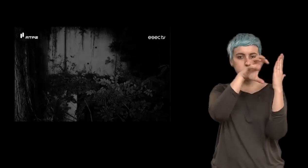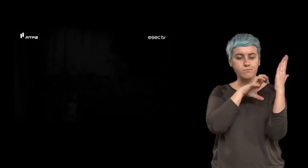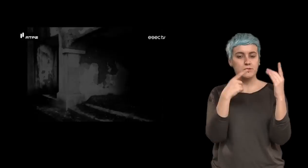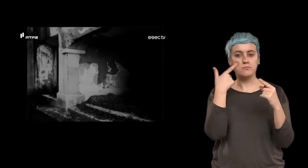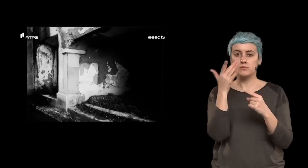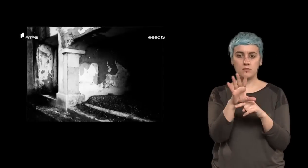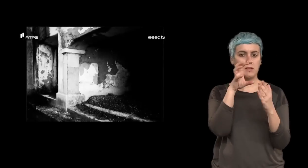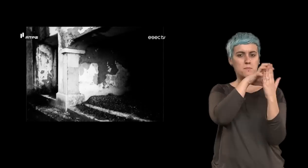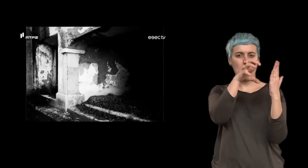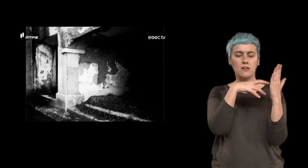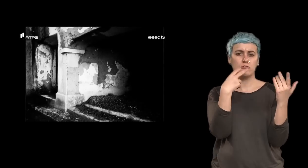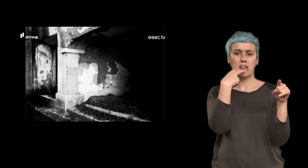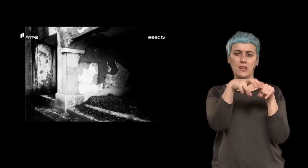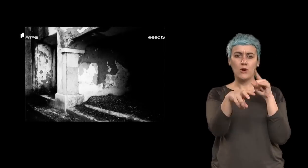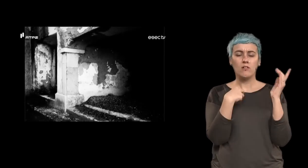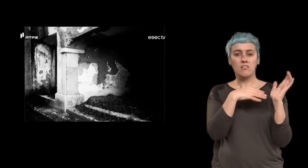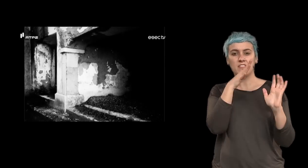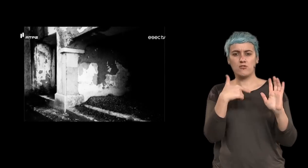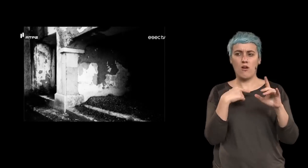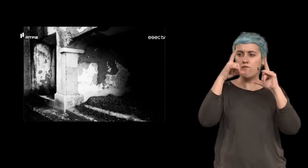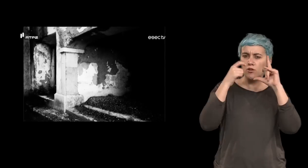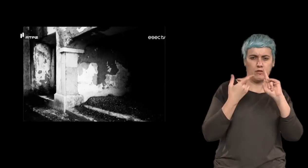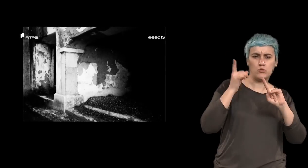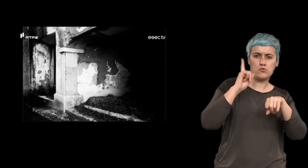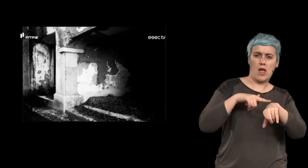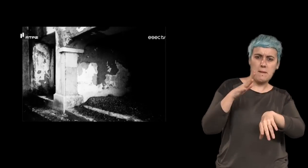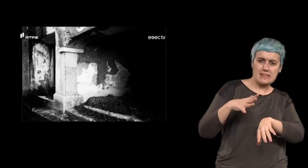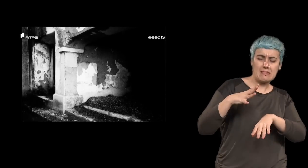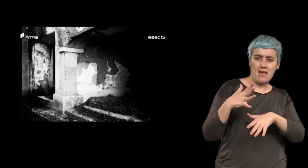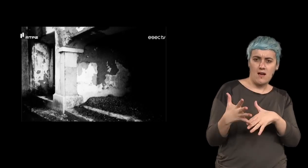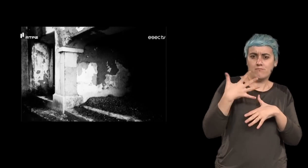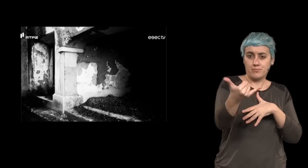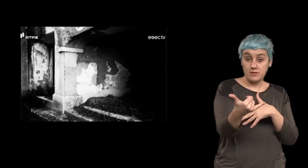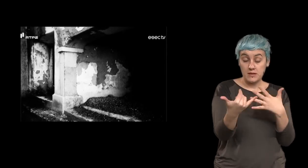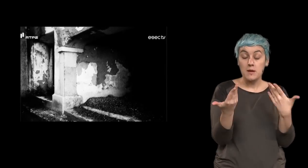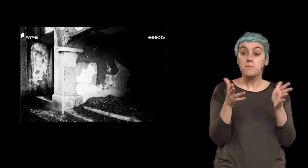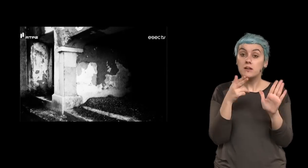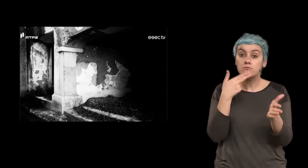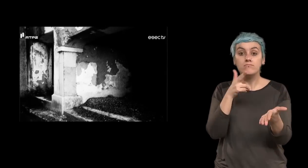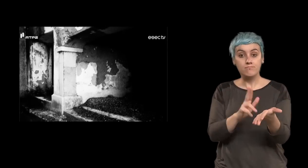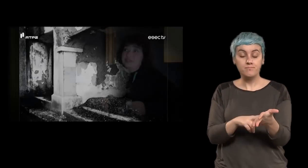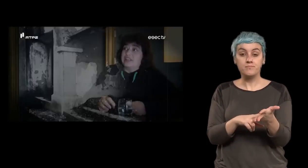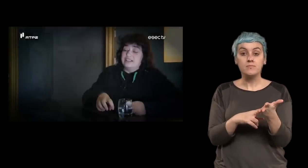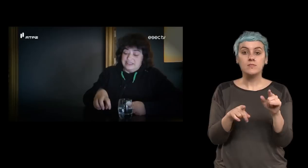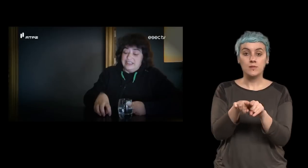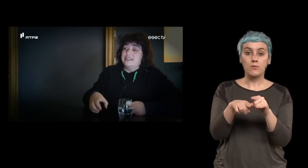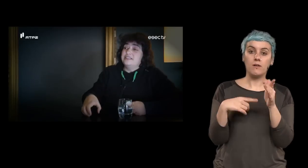nós tomamos uma imagem eletrónica, há muita gente que já chama o tempo da pós-fotografia, onde a fotografia é propriamente dita. Na verdade também estamos a falar na